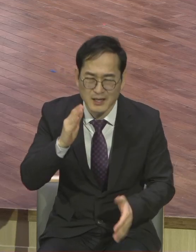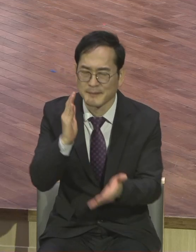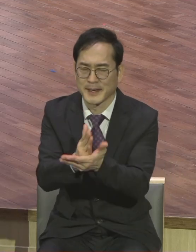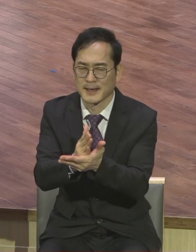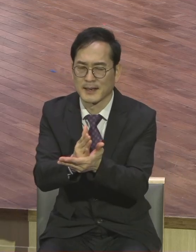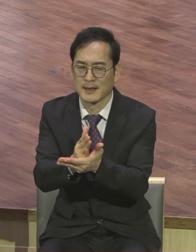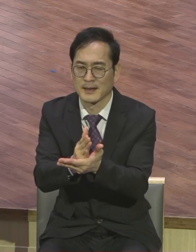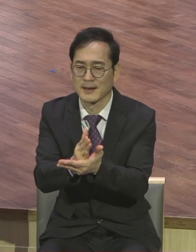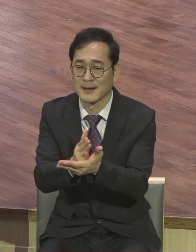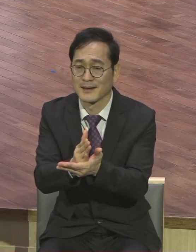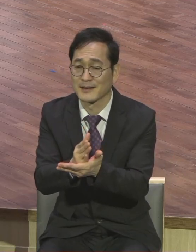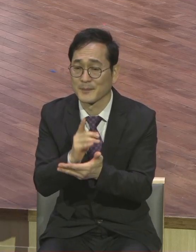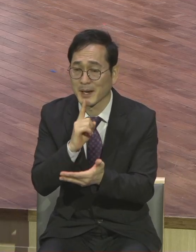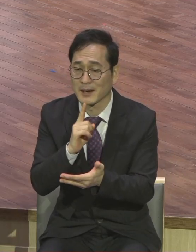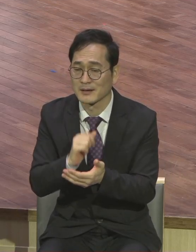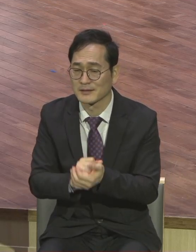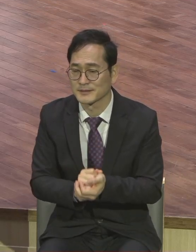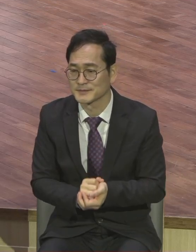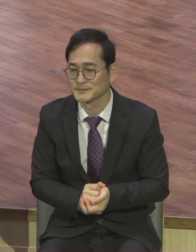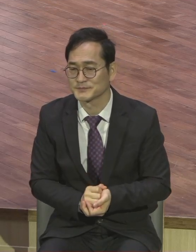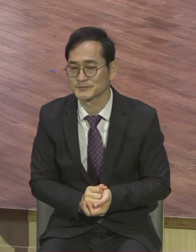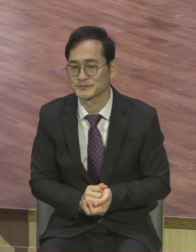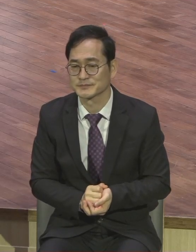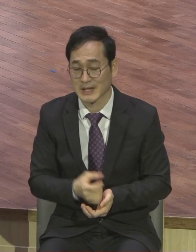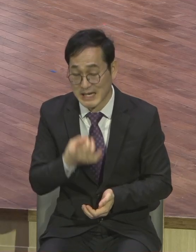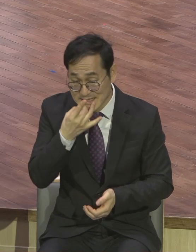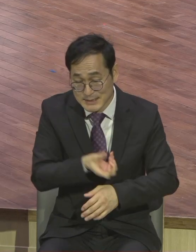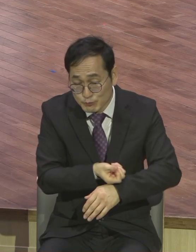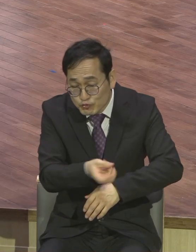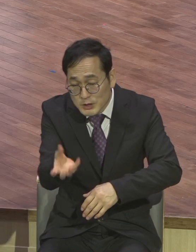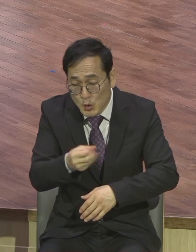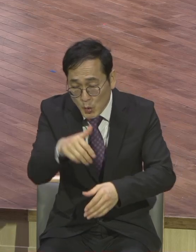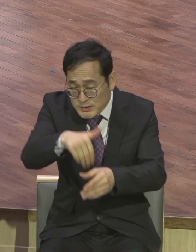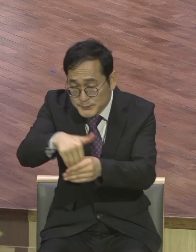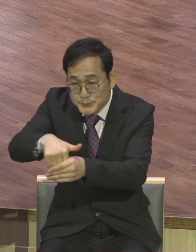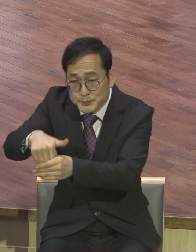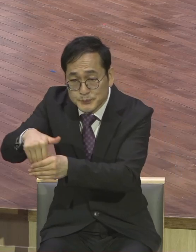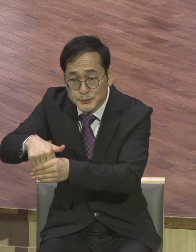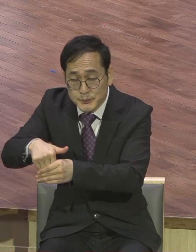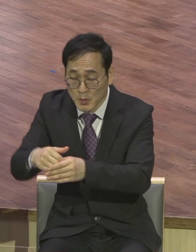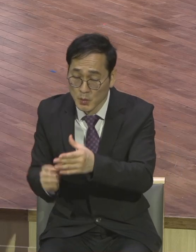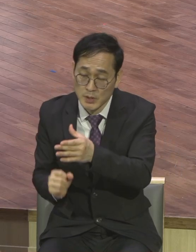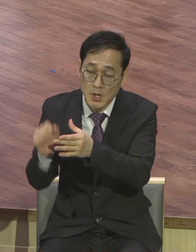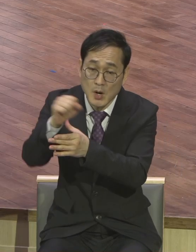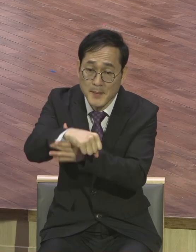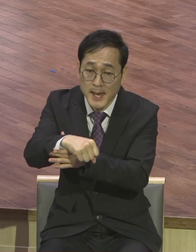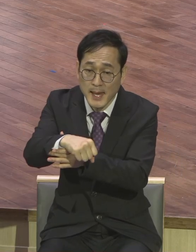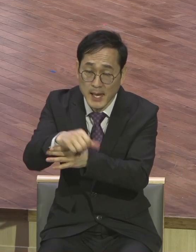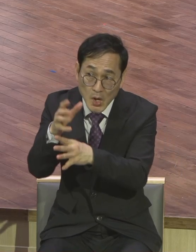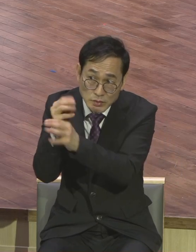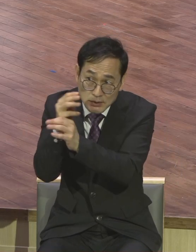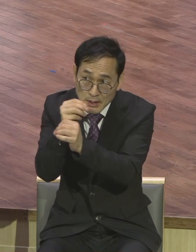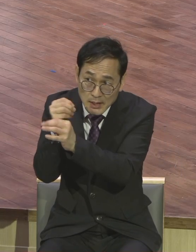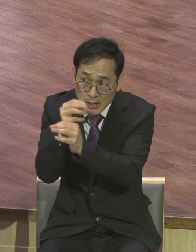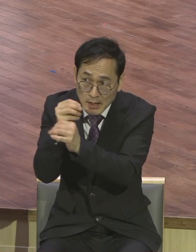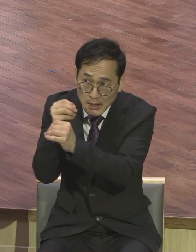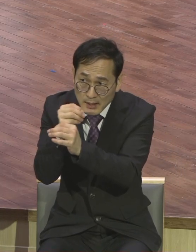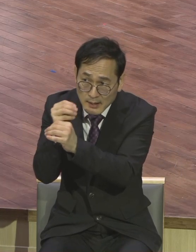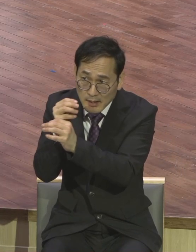다시 말해서 우리가 씨를 뿌리고 나서 그것을 열매 맺는 시간표를 기다리지 못하고 왜 빨리